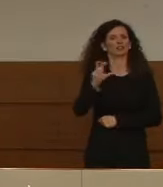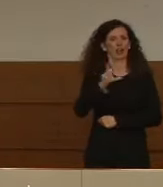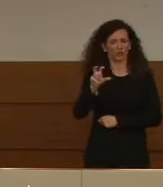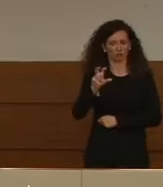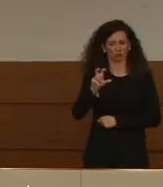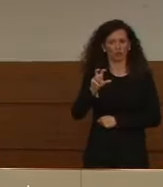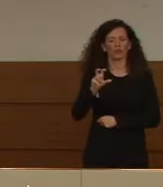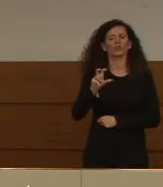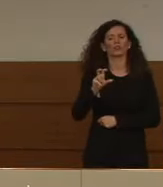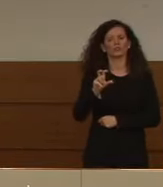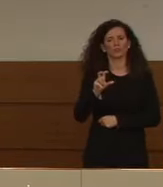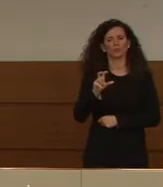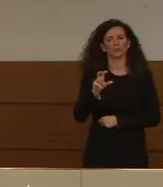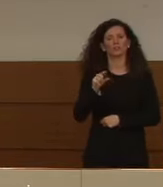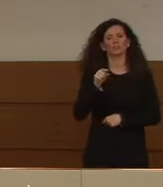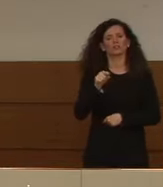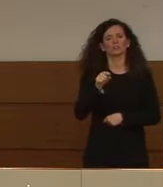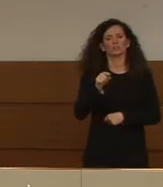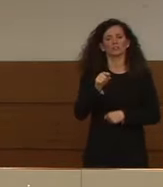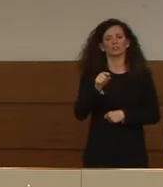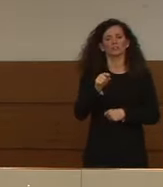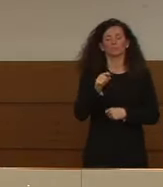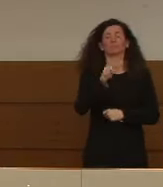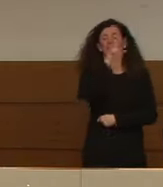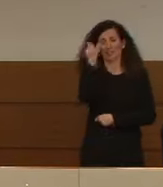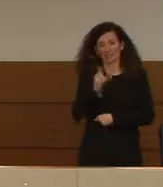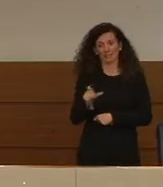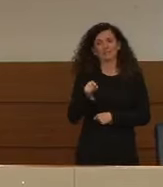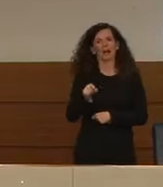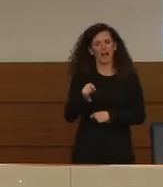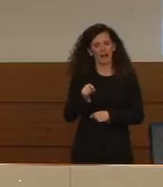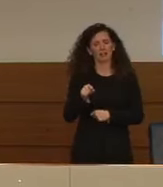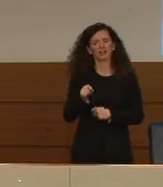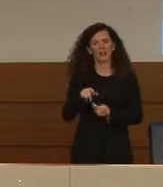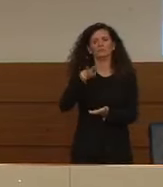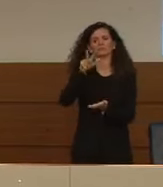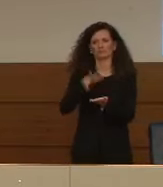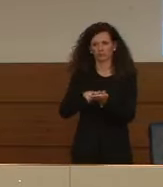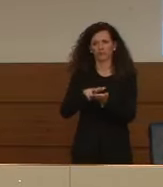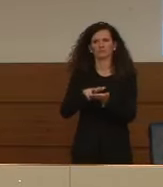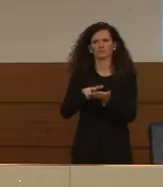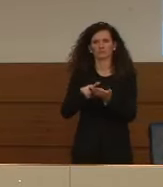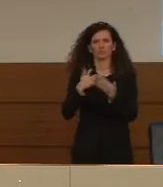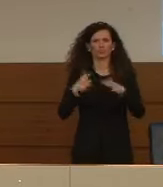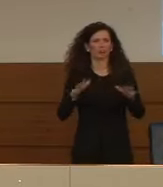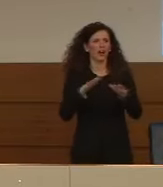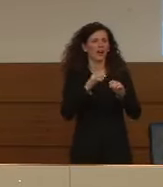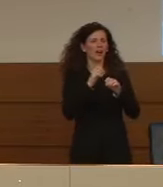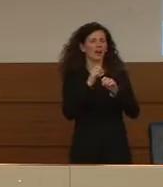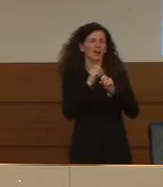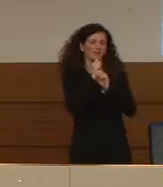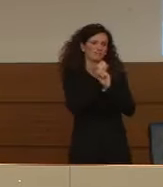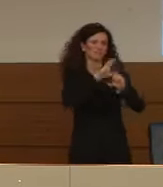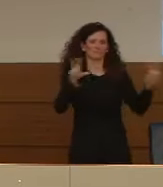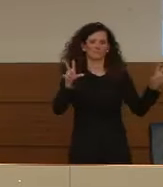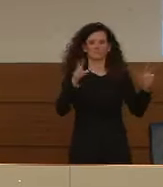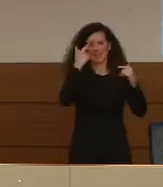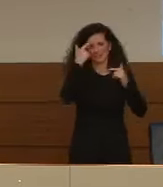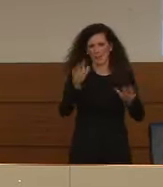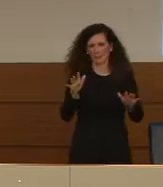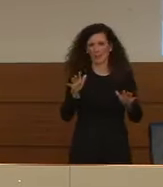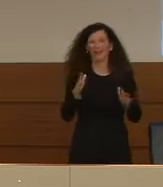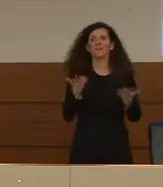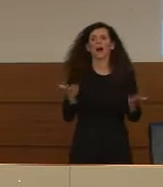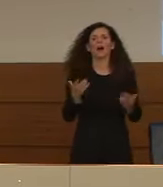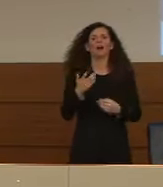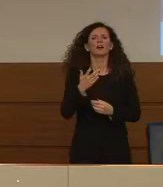anche per quanto riguarda la casistica italiana viene confermato ciò che internazionalmente già sapevamo, ovvero che non